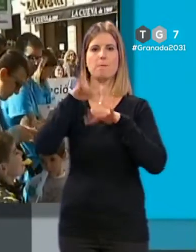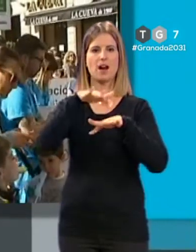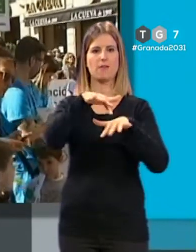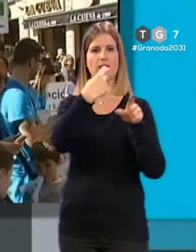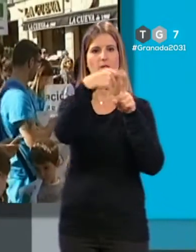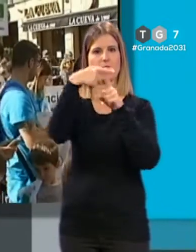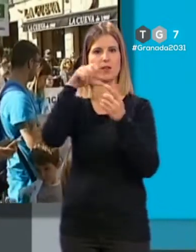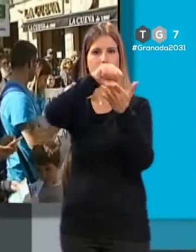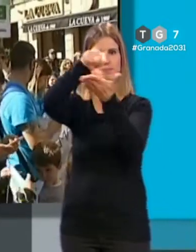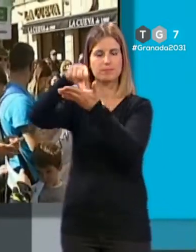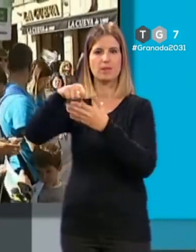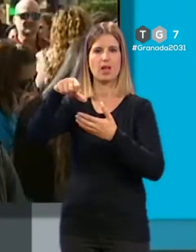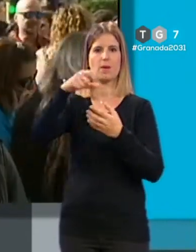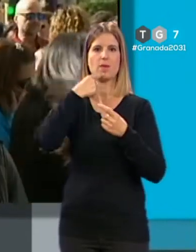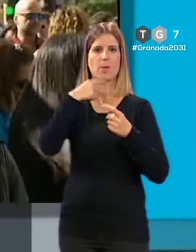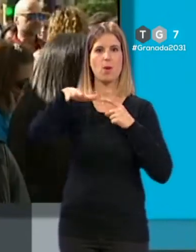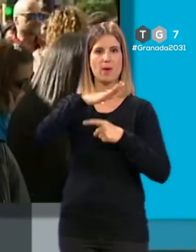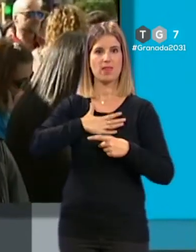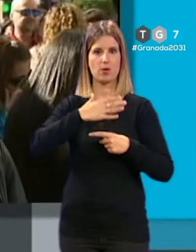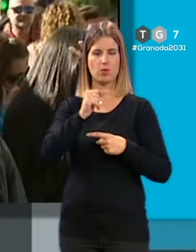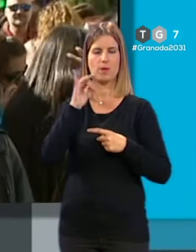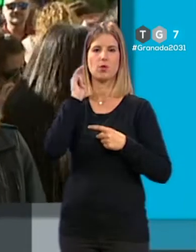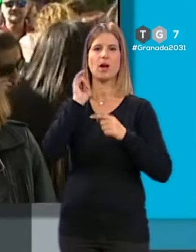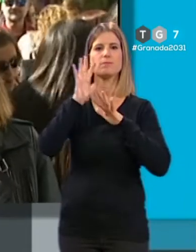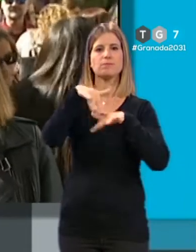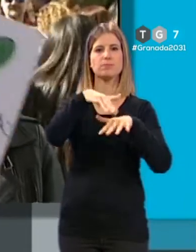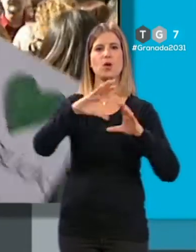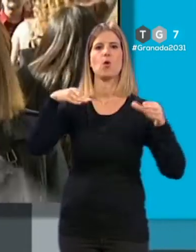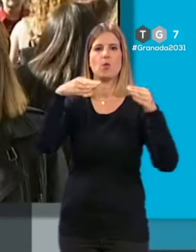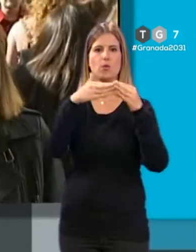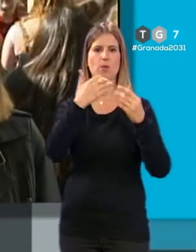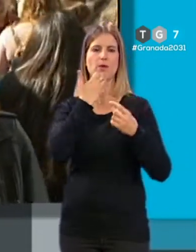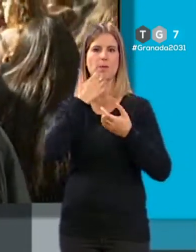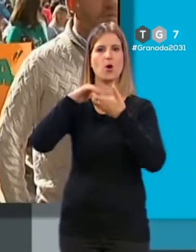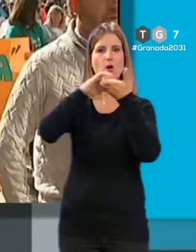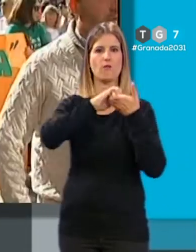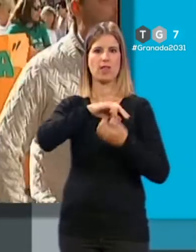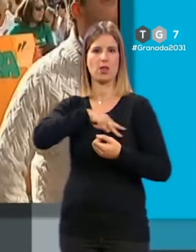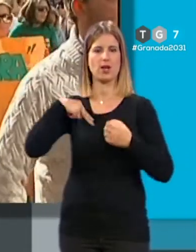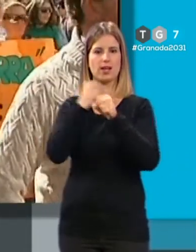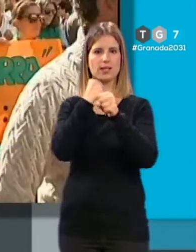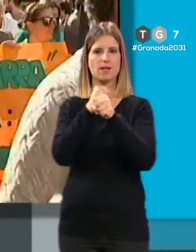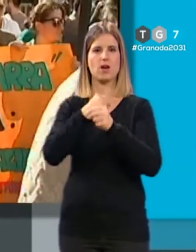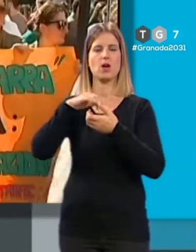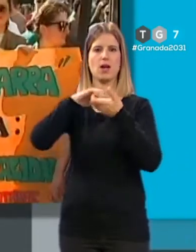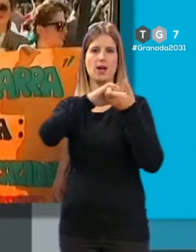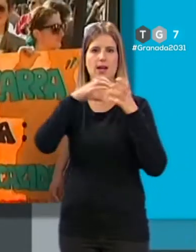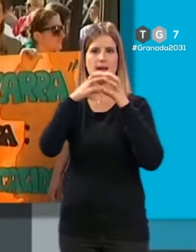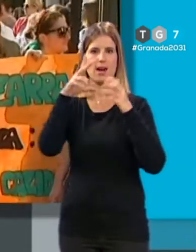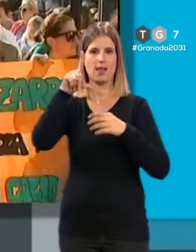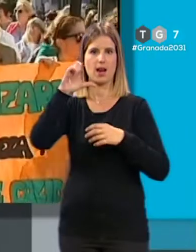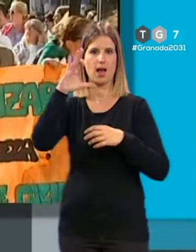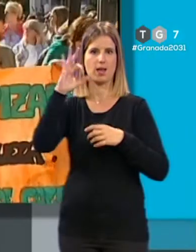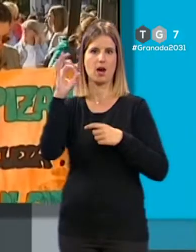puntos de la ciudad. En la Plaza del Carmen han tenido presencia distintos grupos como la Confederación General de Trabajo Granada Laica o por Primaria.